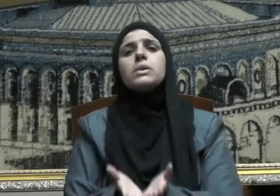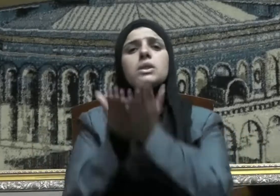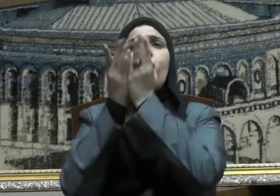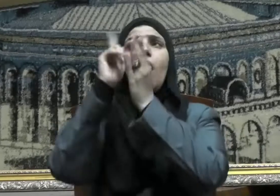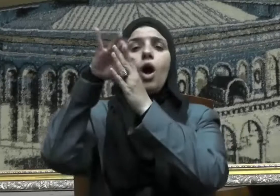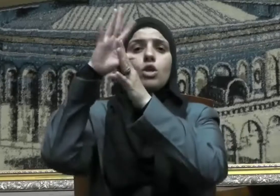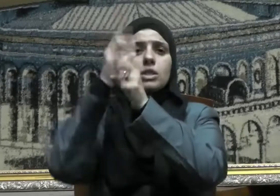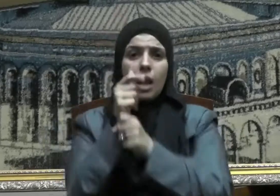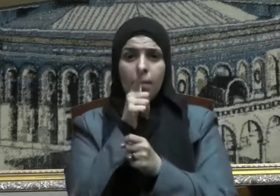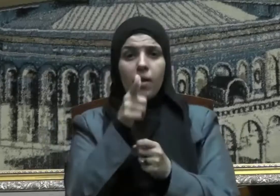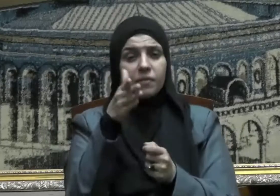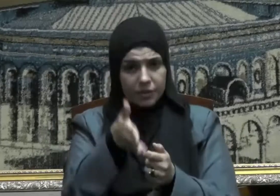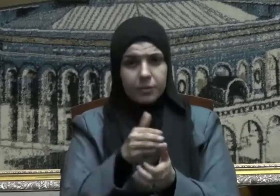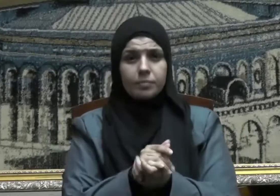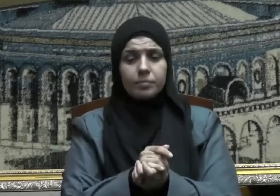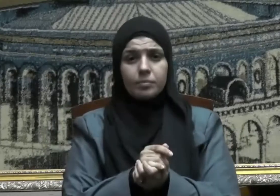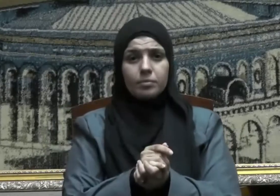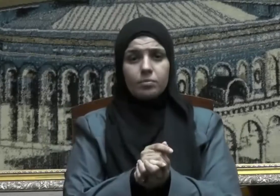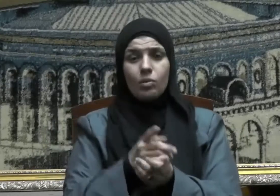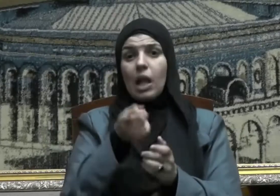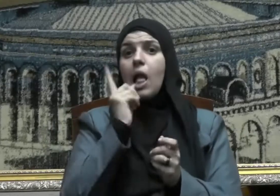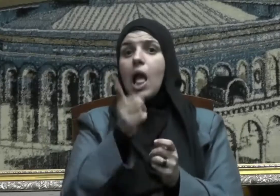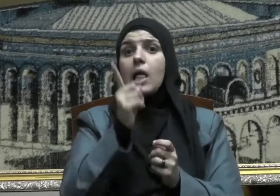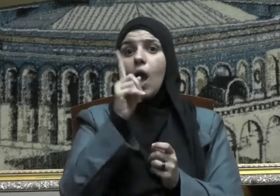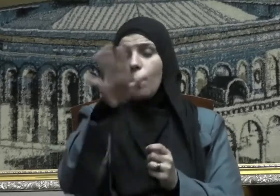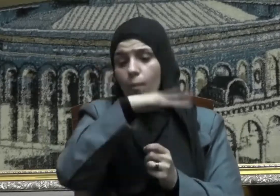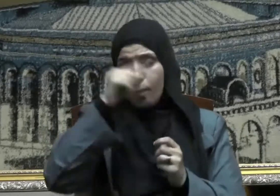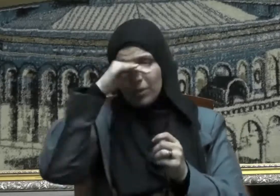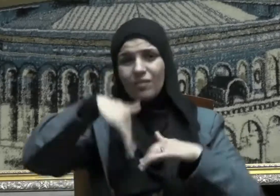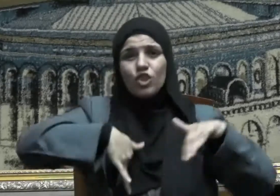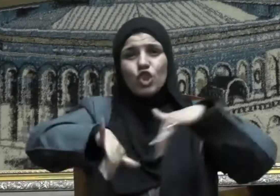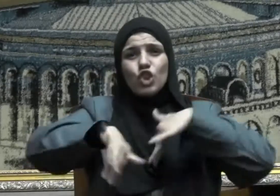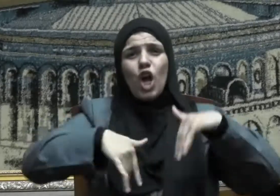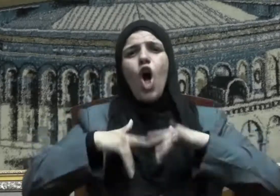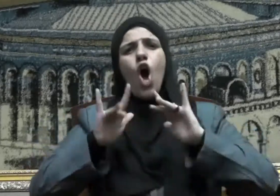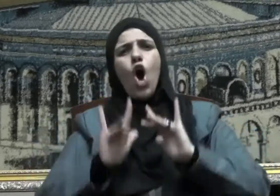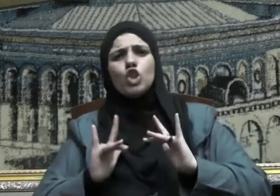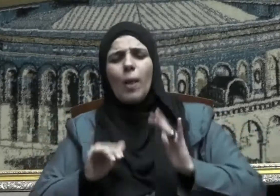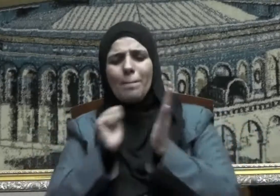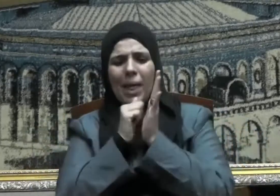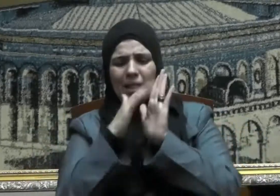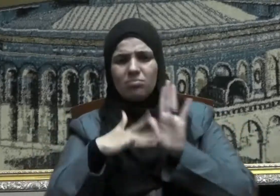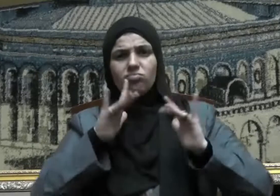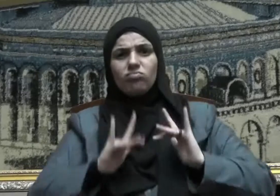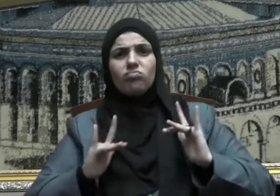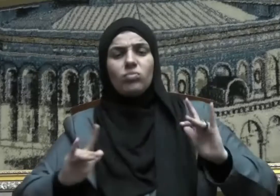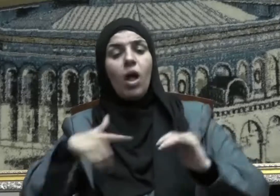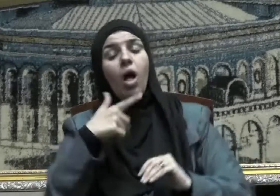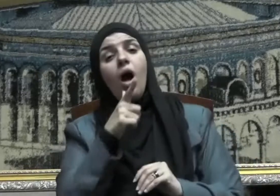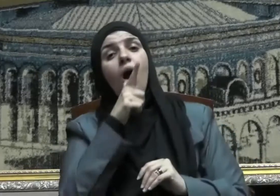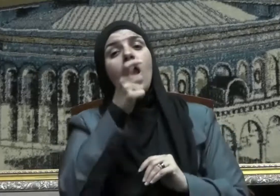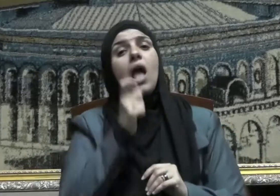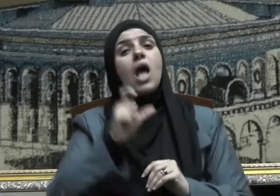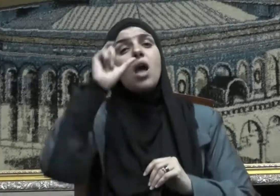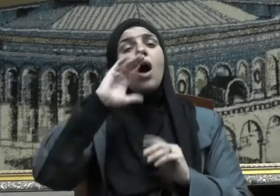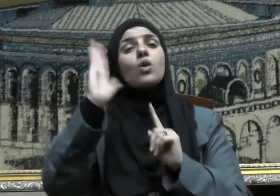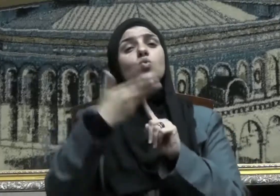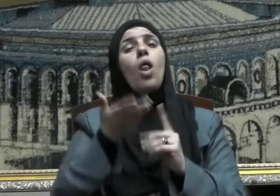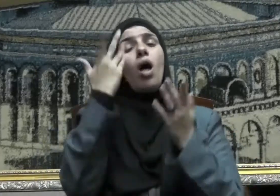نبينا صلى الله عليه وسلم إياكم والجلوس في الطرقات قالوا يا رسول